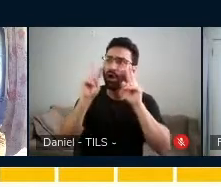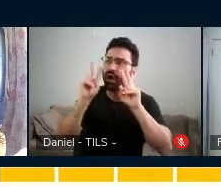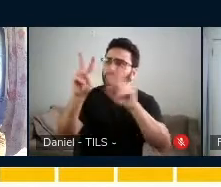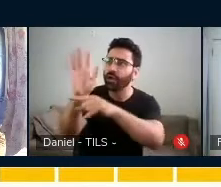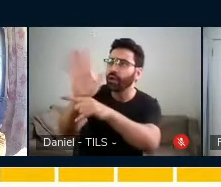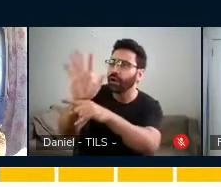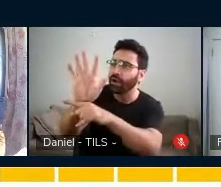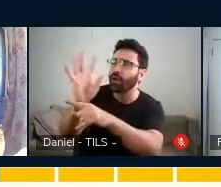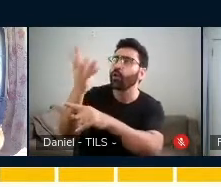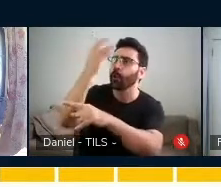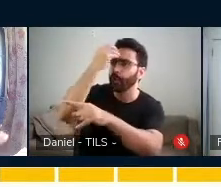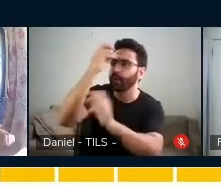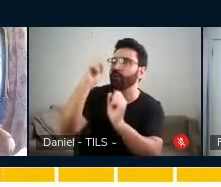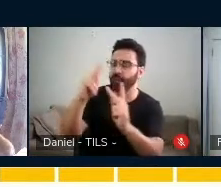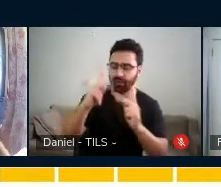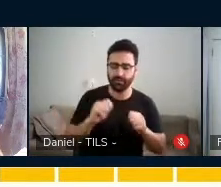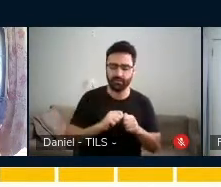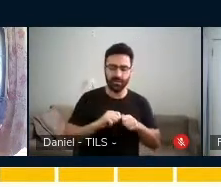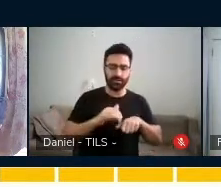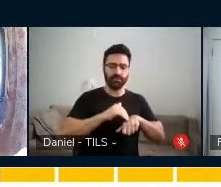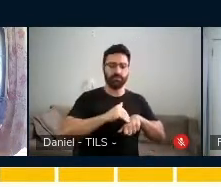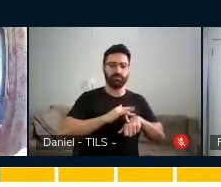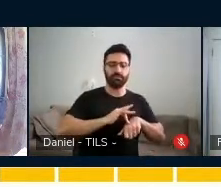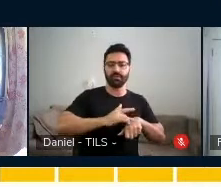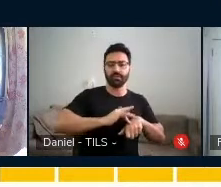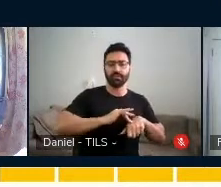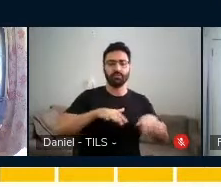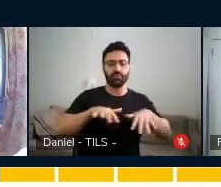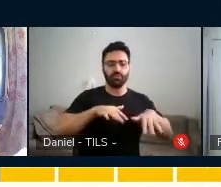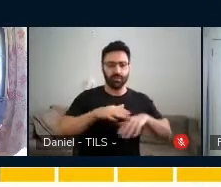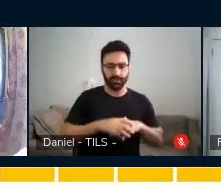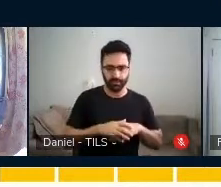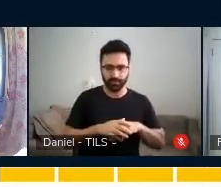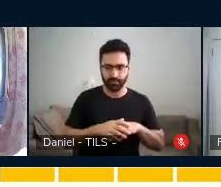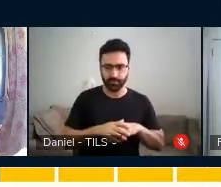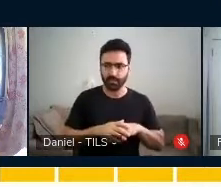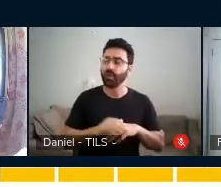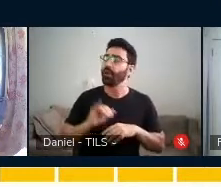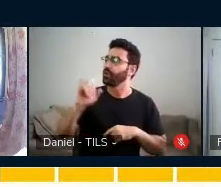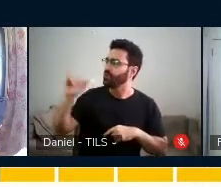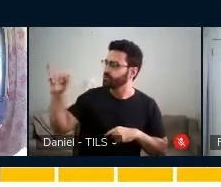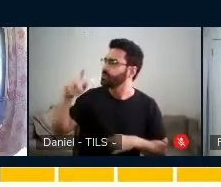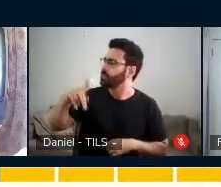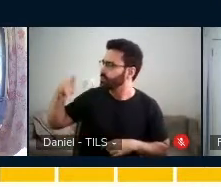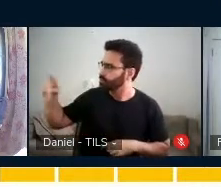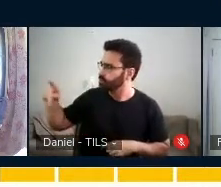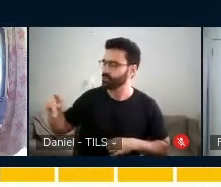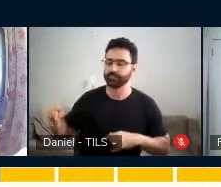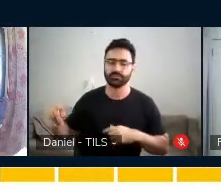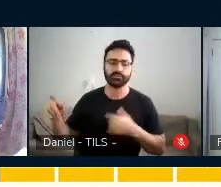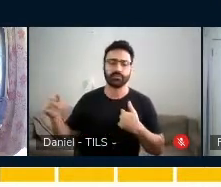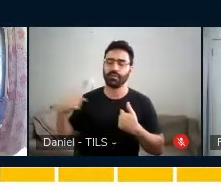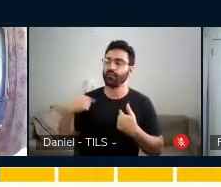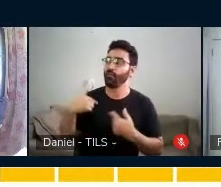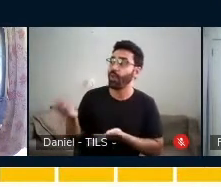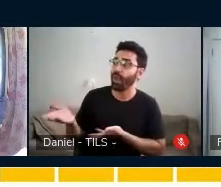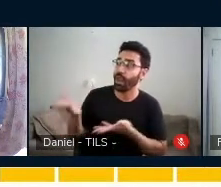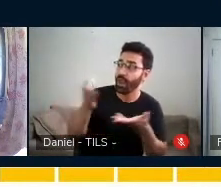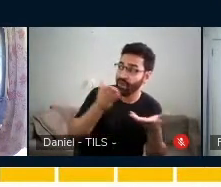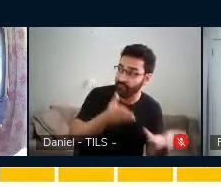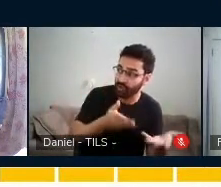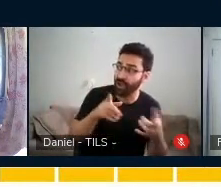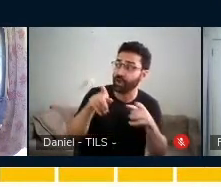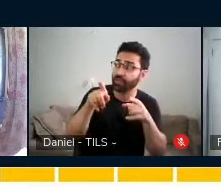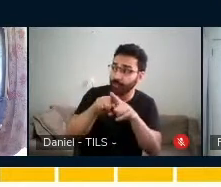com a Paula para outro espaço da turma, vou levar uma caixinha de som para ela poder também sentir a vibração,